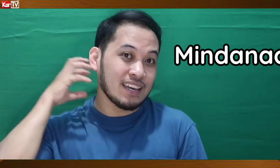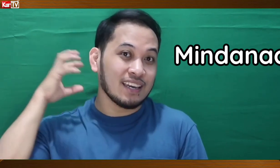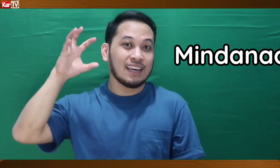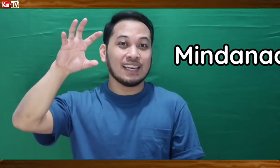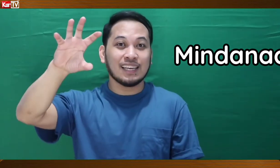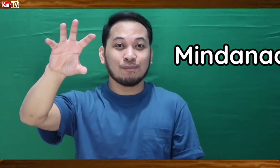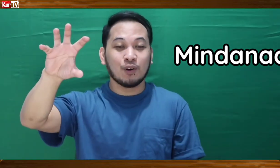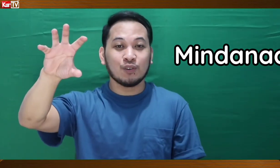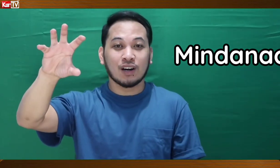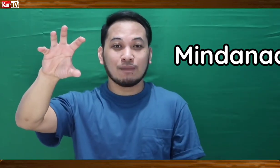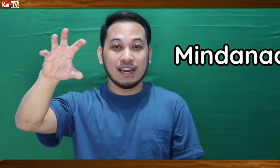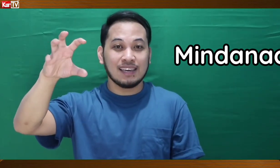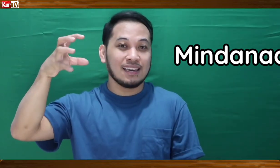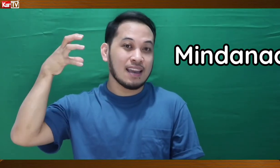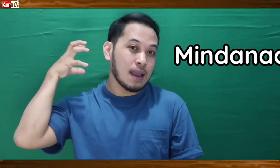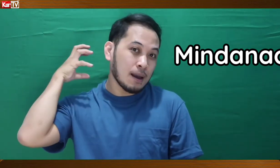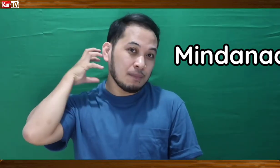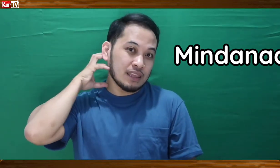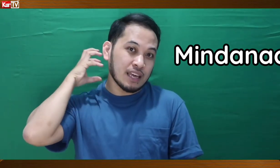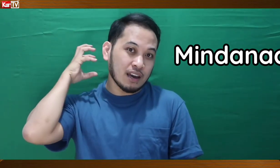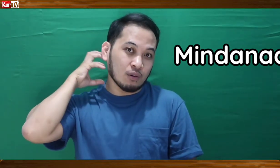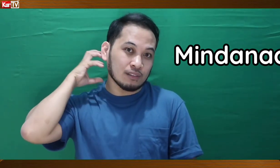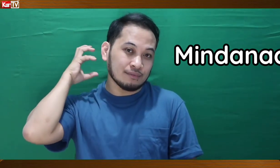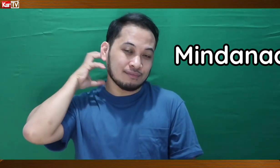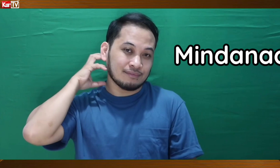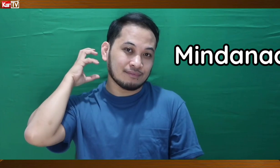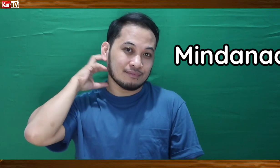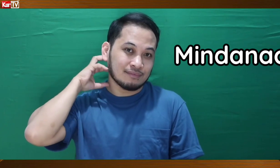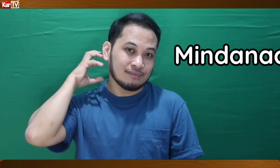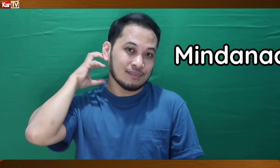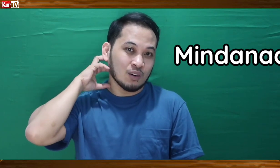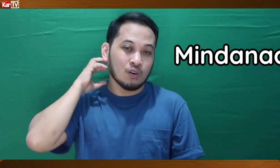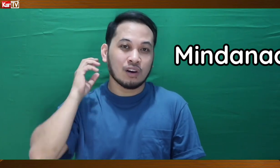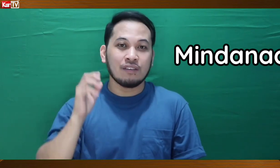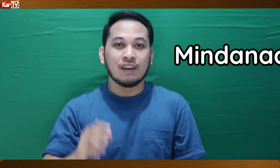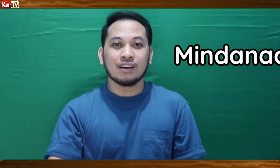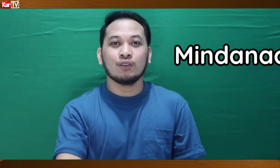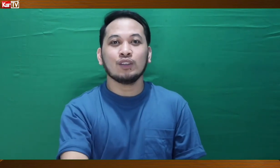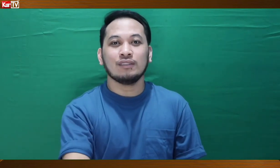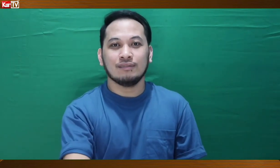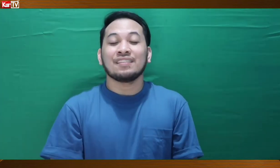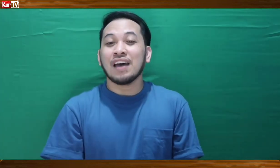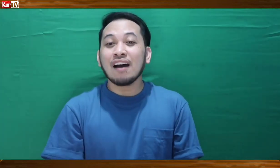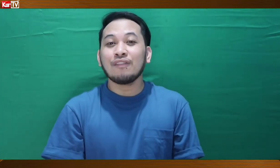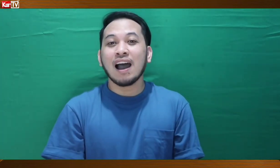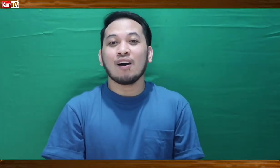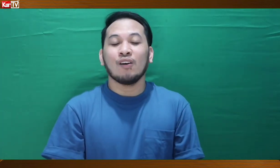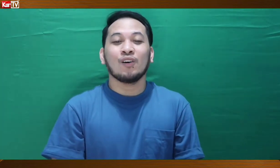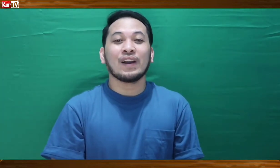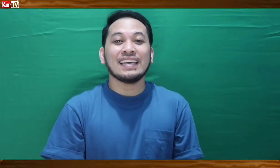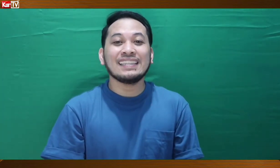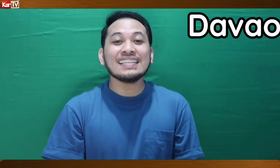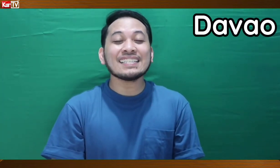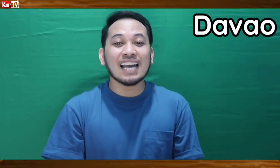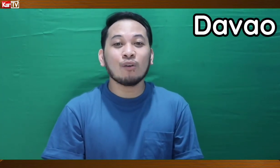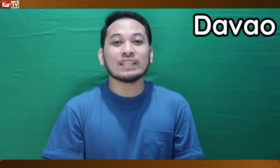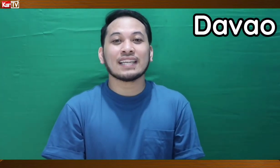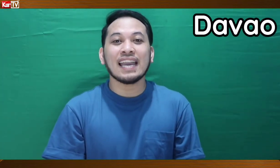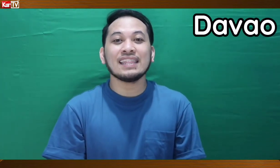Ganyan po yung kamay, Mindanao. Okay, very good. Dabao. Okay, this is how we sign